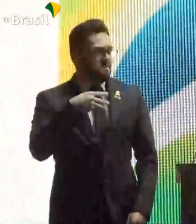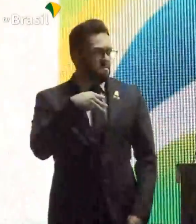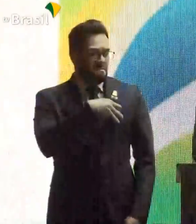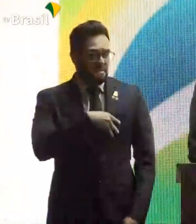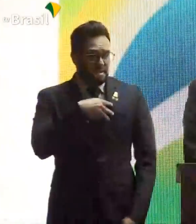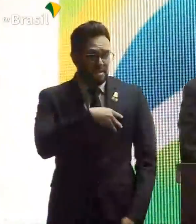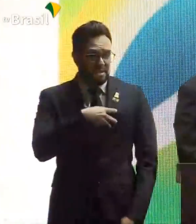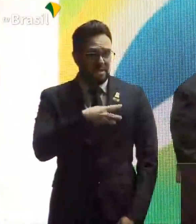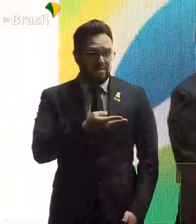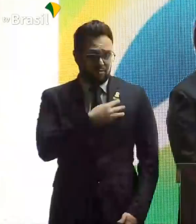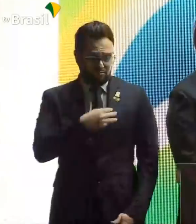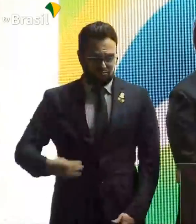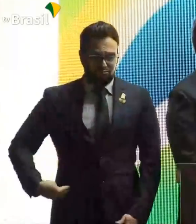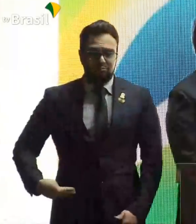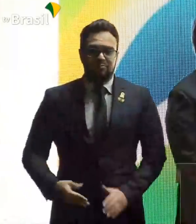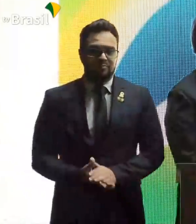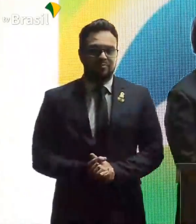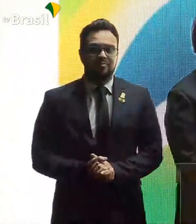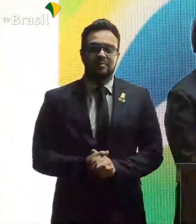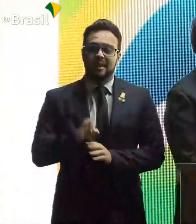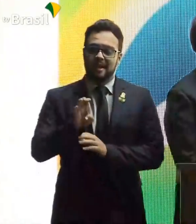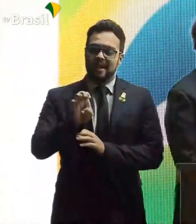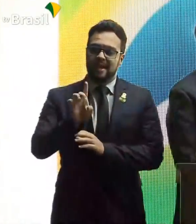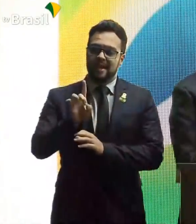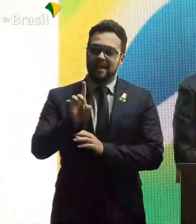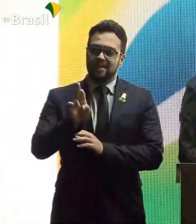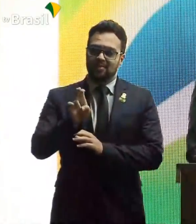Eduardo Gomes, patrono do aeronáutico, esqueci mesmo?